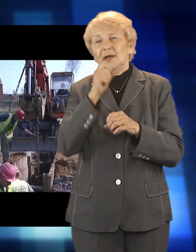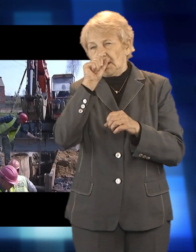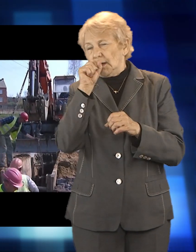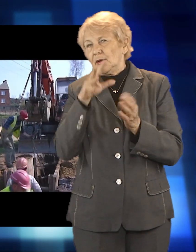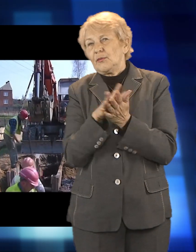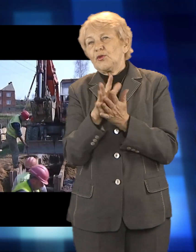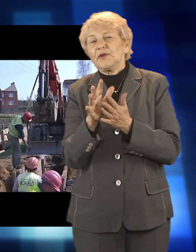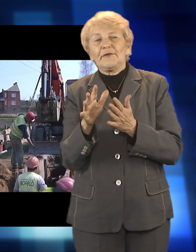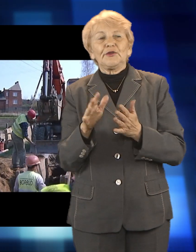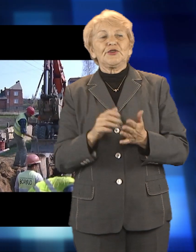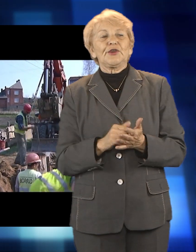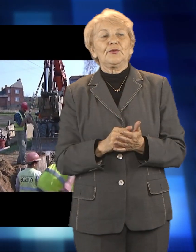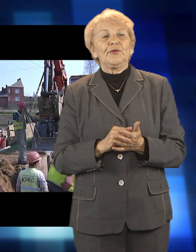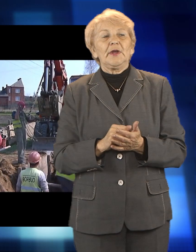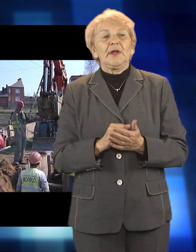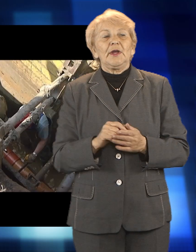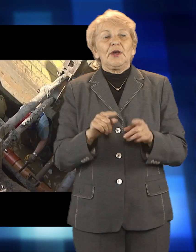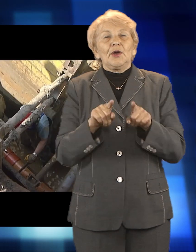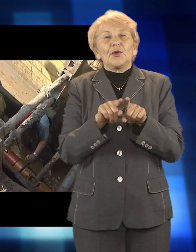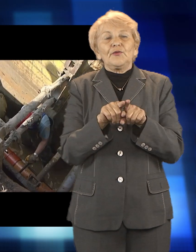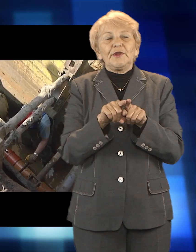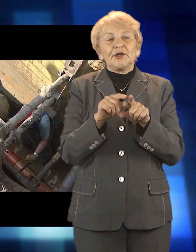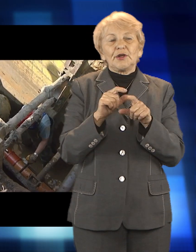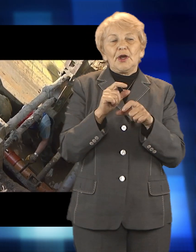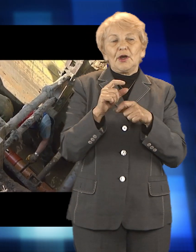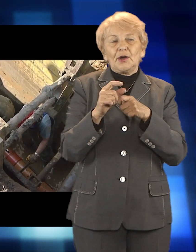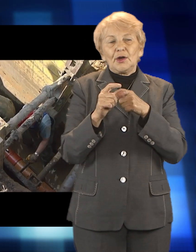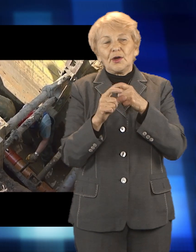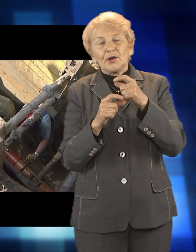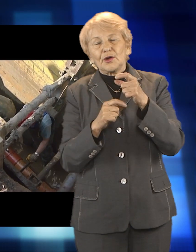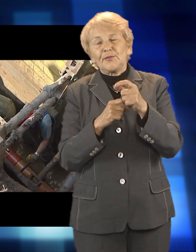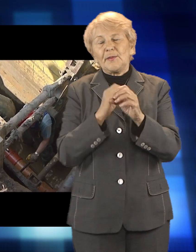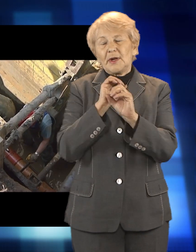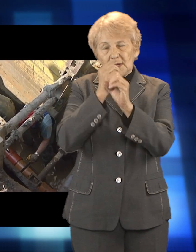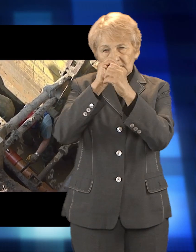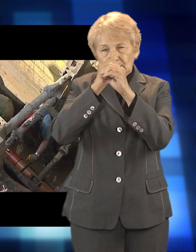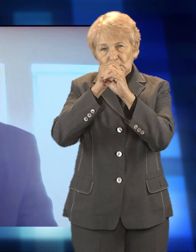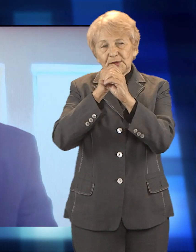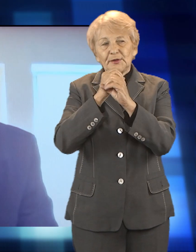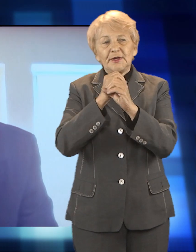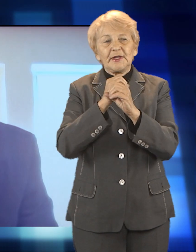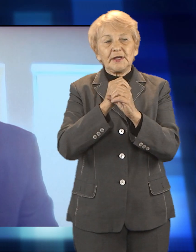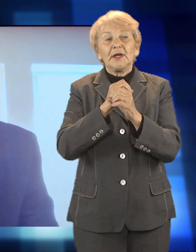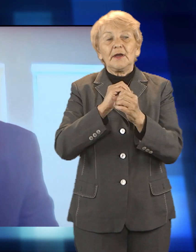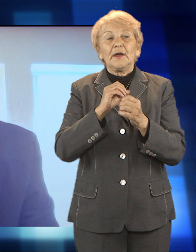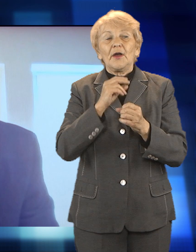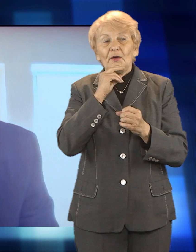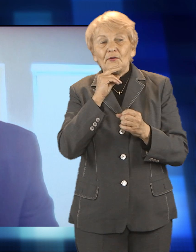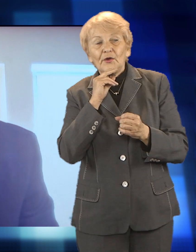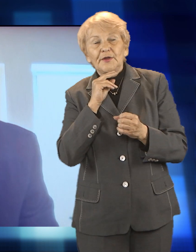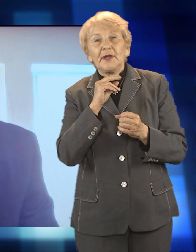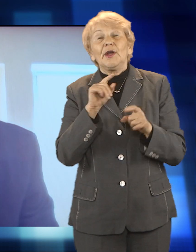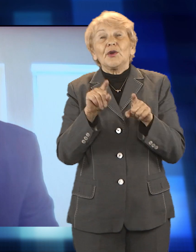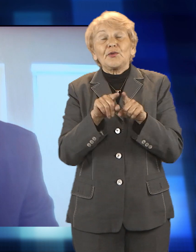aż do usług laboratoryjnych. Oprócz tego wykonujemy okresowe czynności, takie jak np.